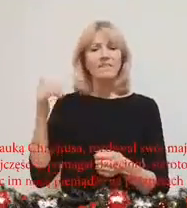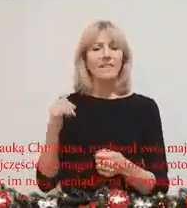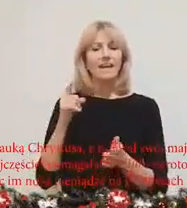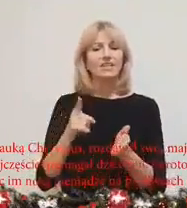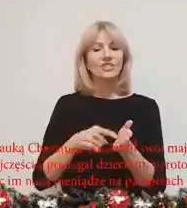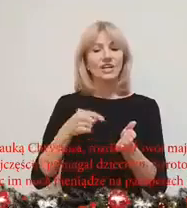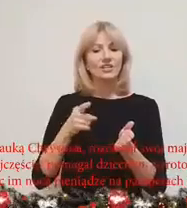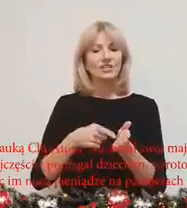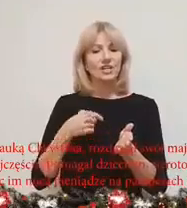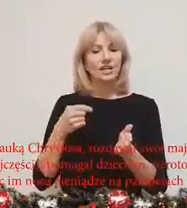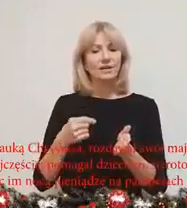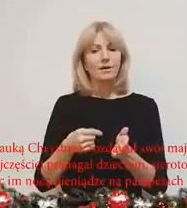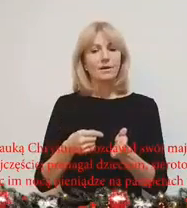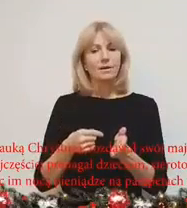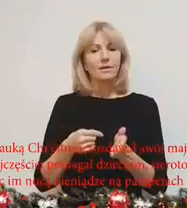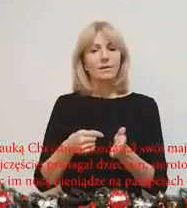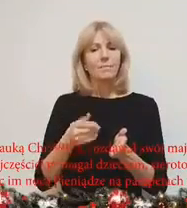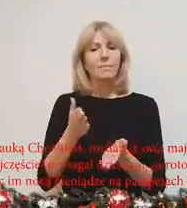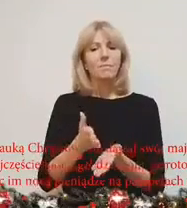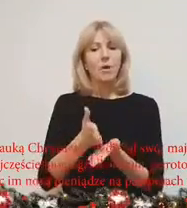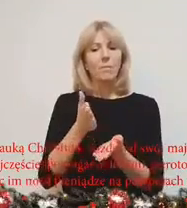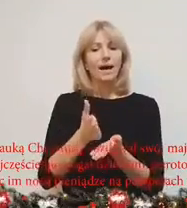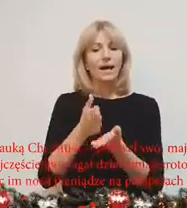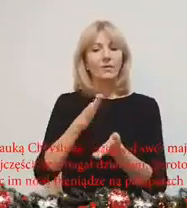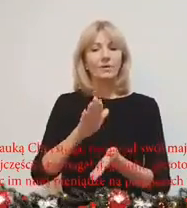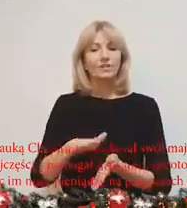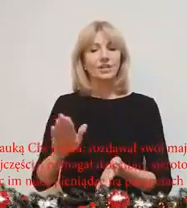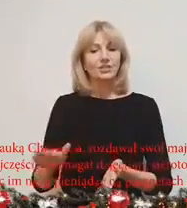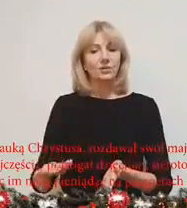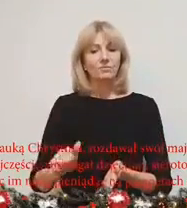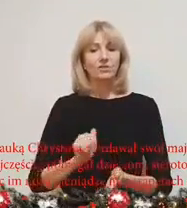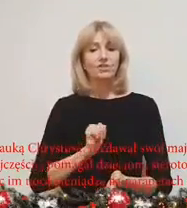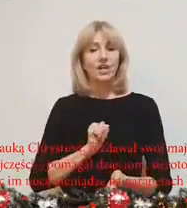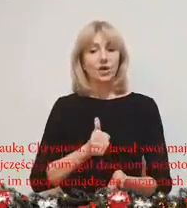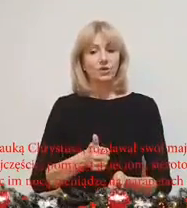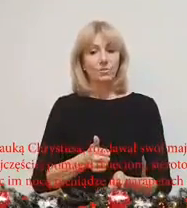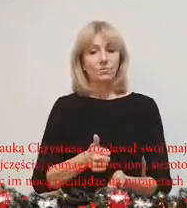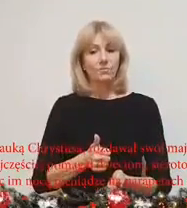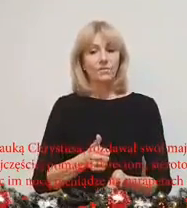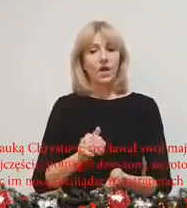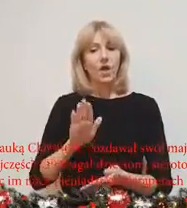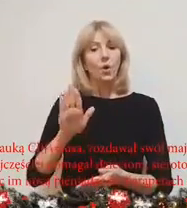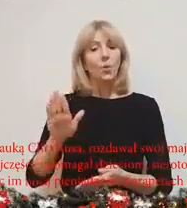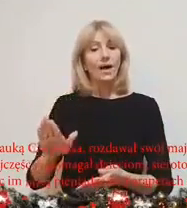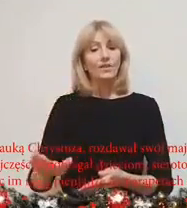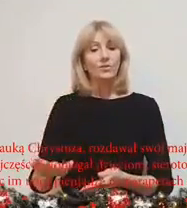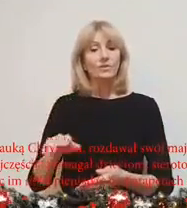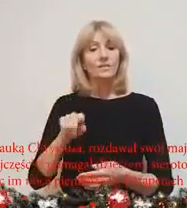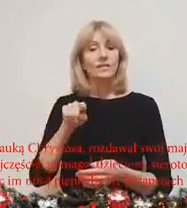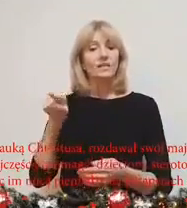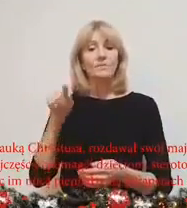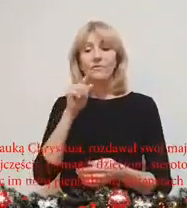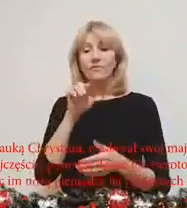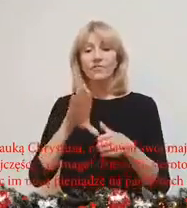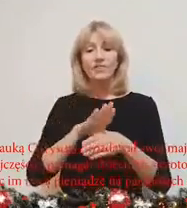Najczęściej pomagał dzieciom, sierotom, kładąc im w